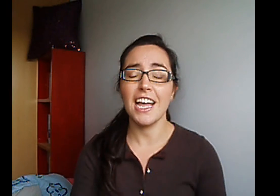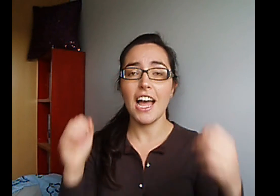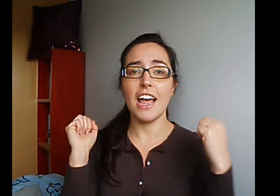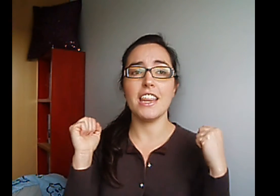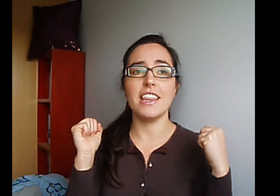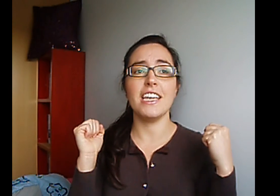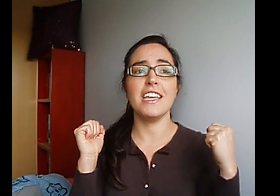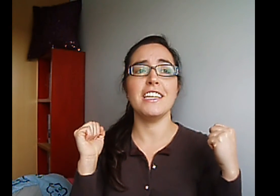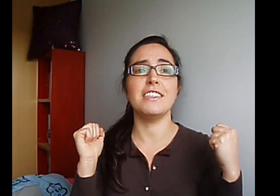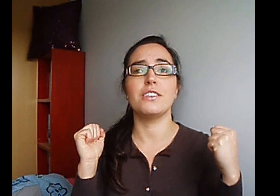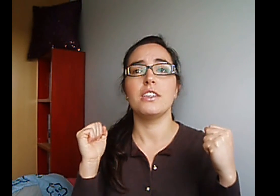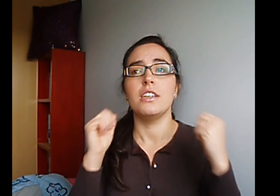Hace